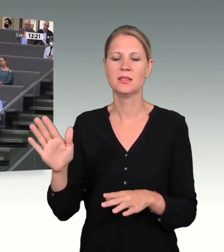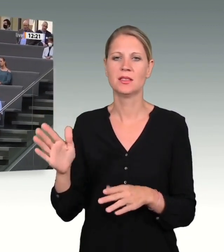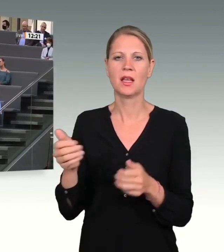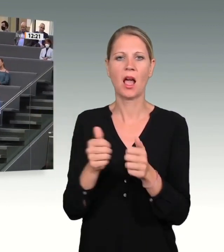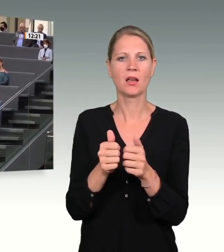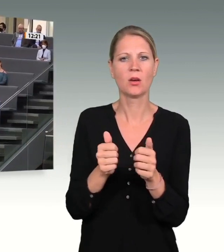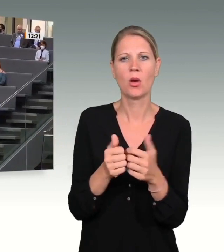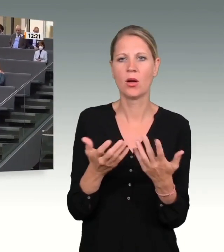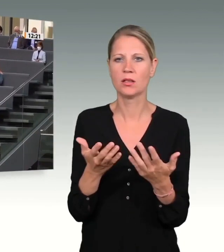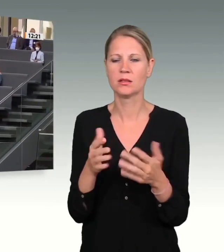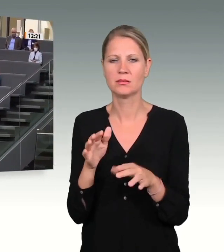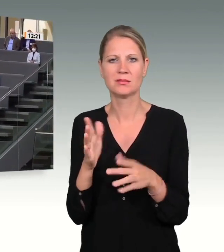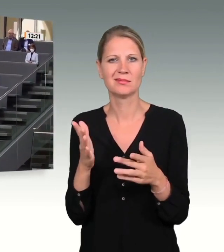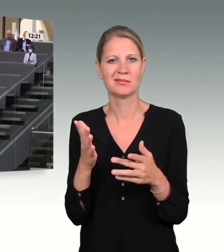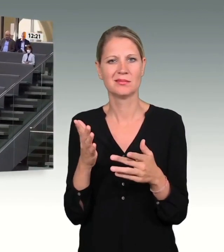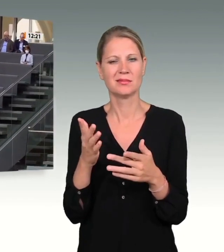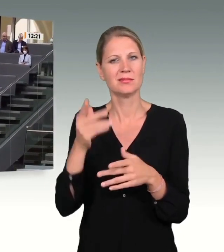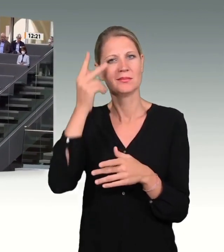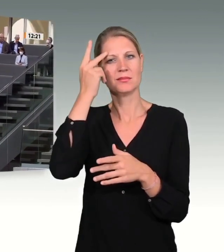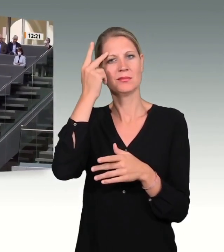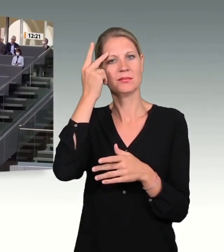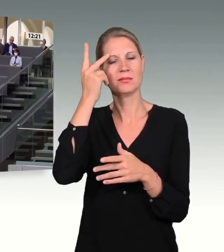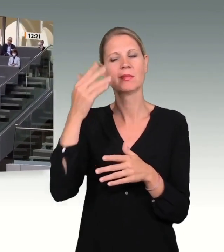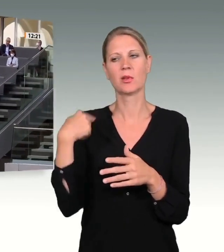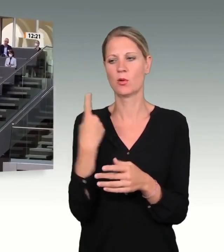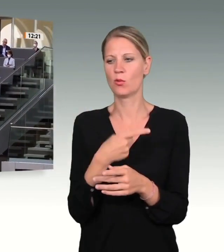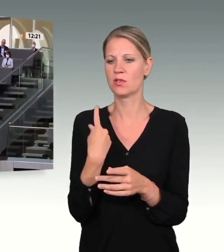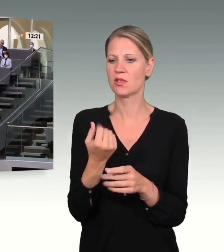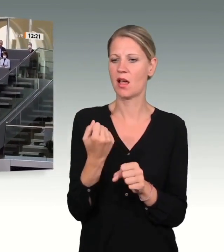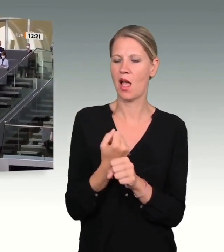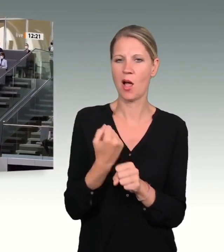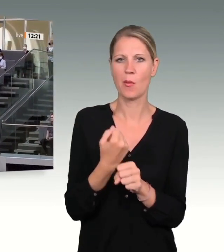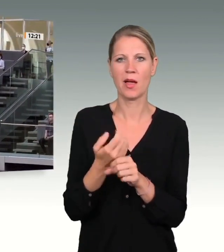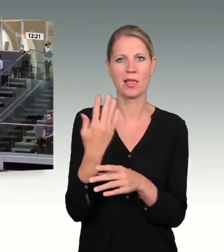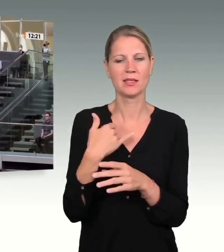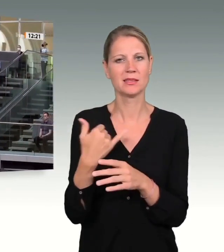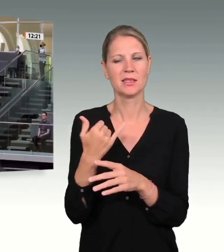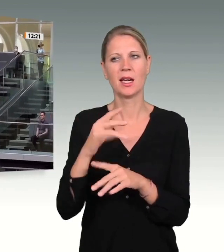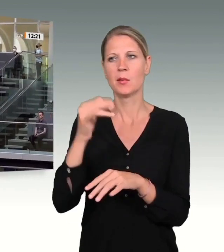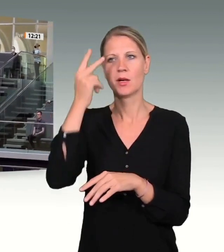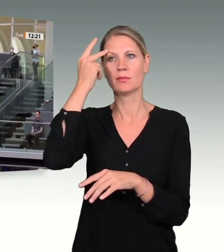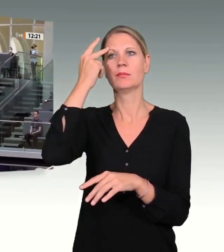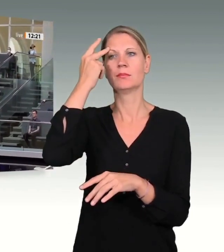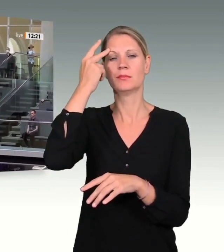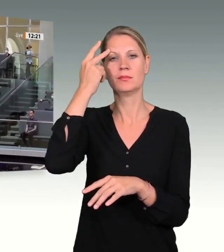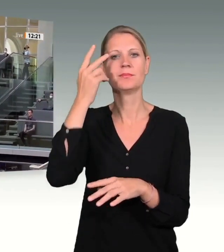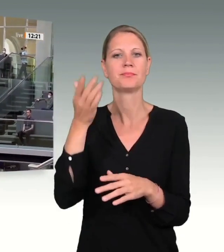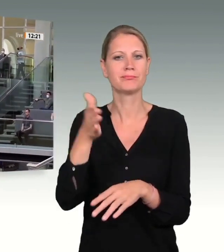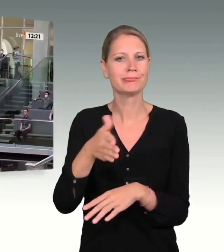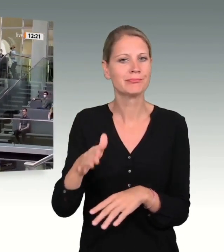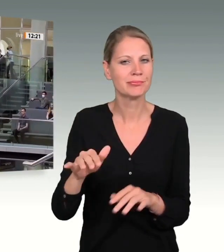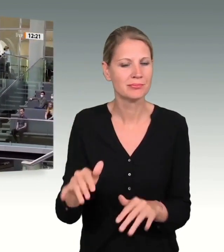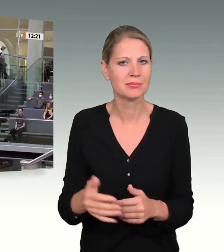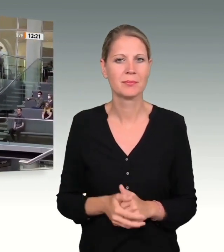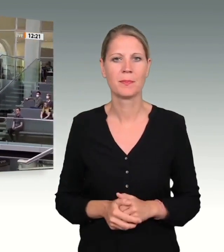ein ständiger Begleiter und Mahner war. Wenn wir heute darauf zurückblicken, dann können wir ein schlüssiges Bild von den Zusammenhängen